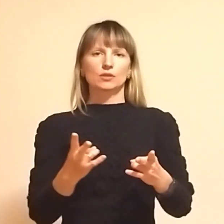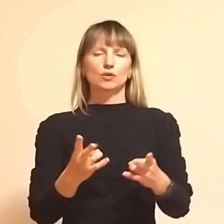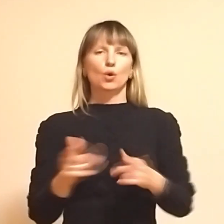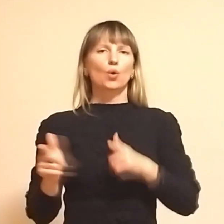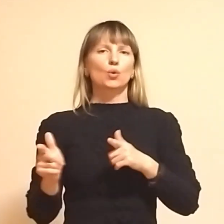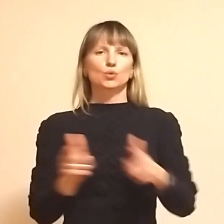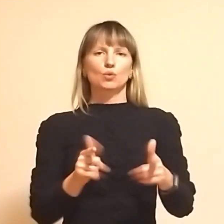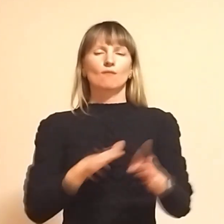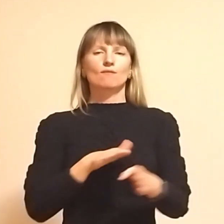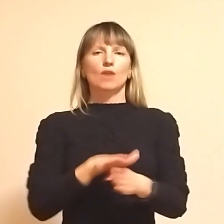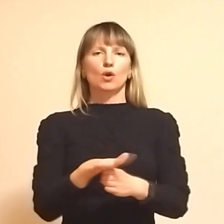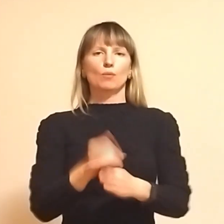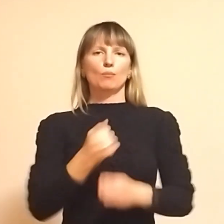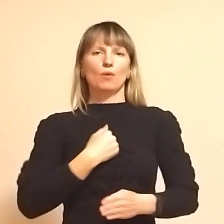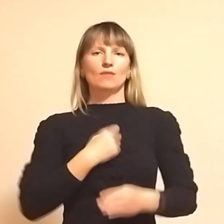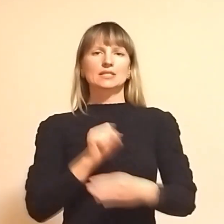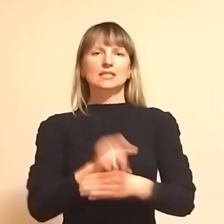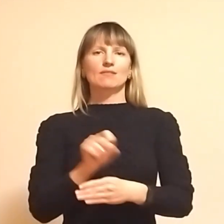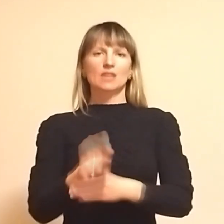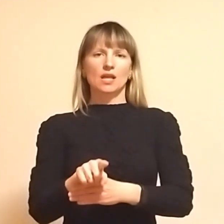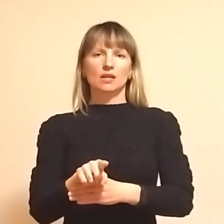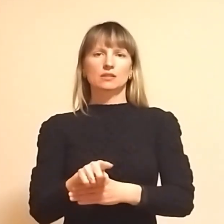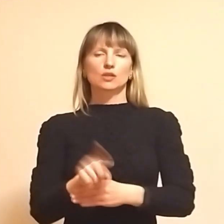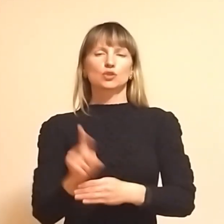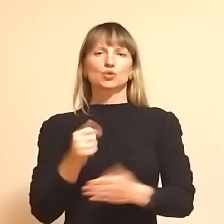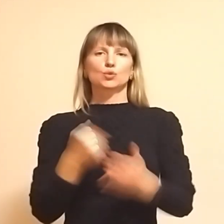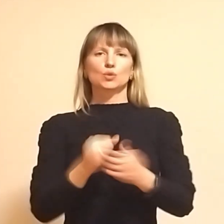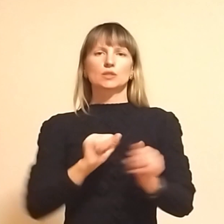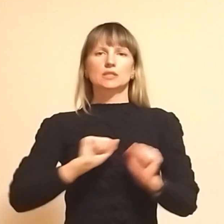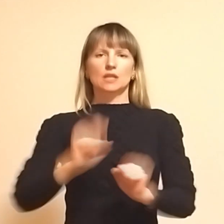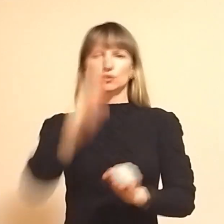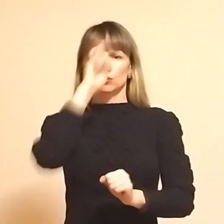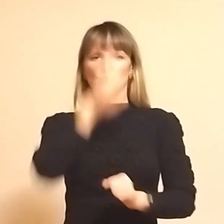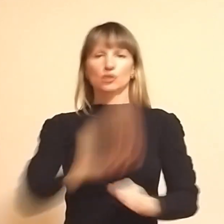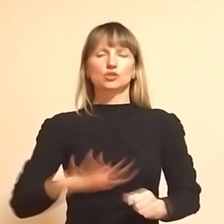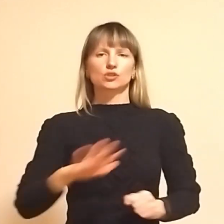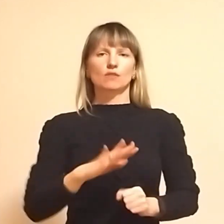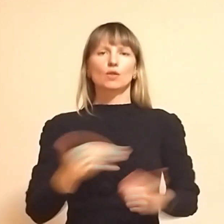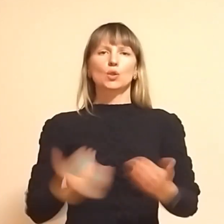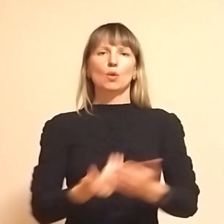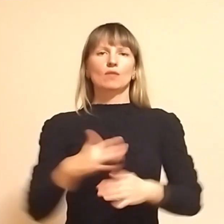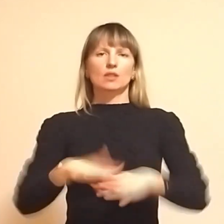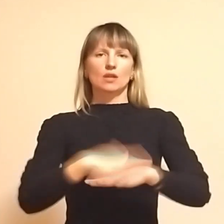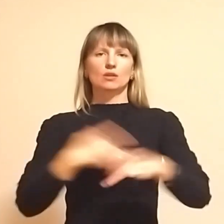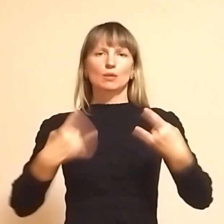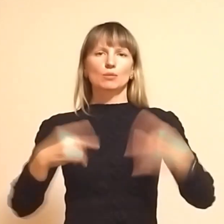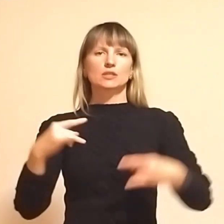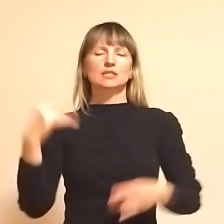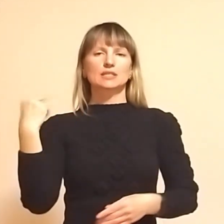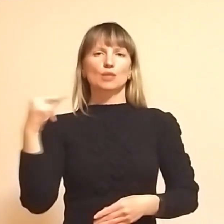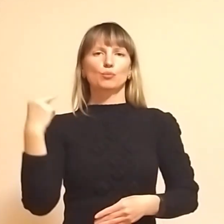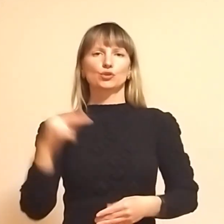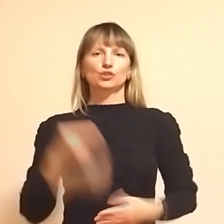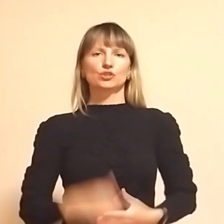готові виконувати бойові завдання щодо захисту держави. Новини на Суспільному. Запоріжжя.